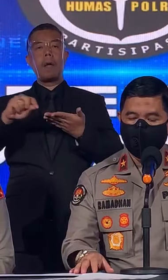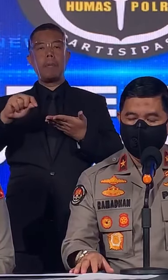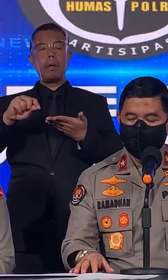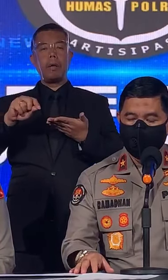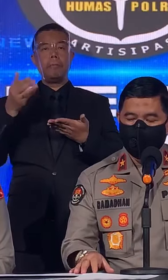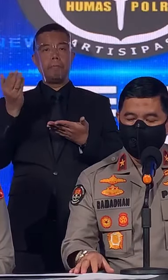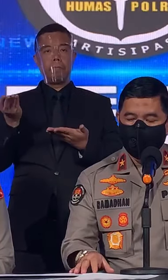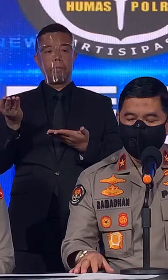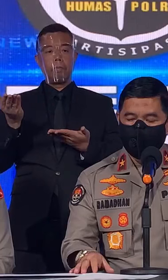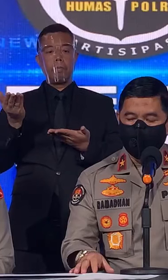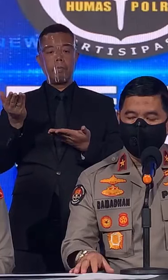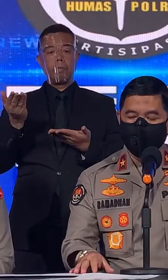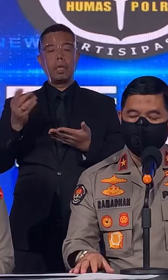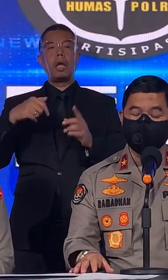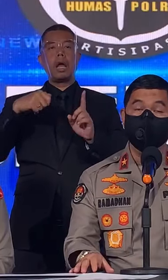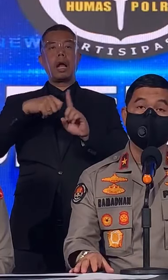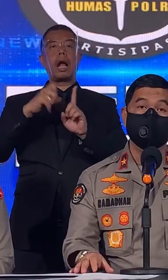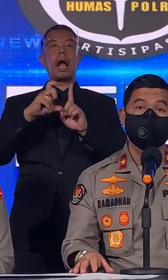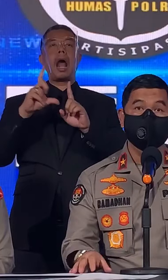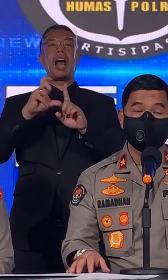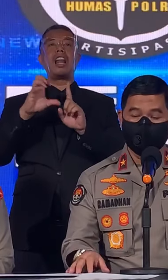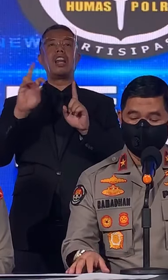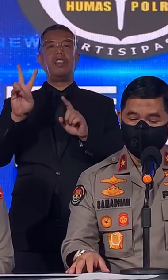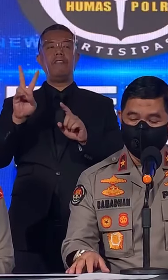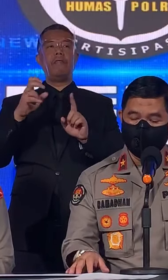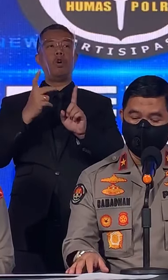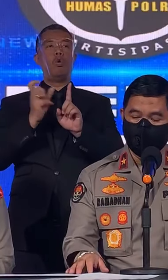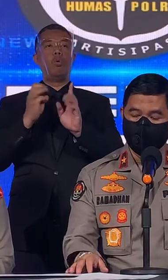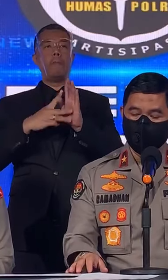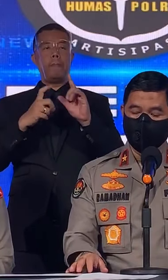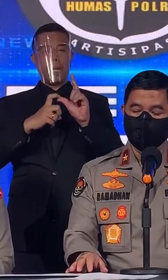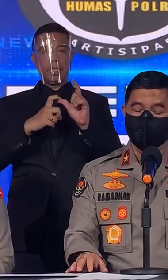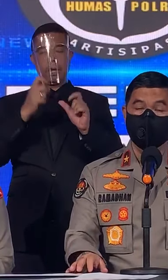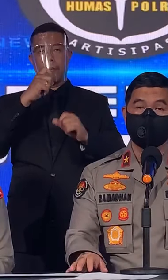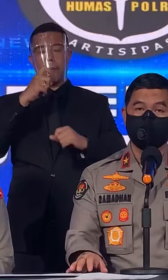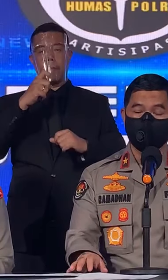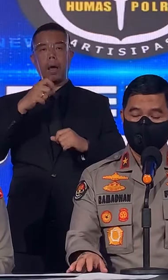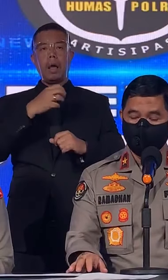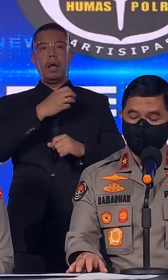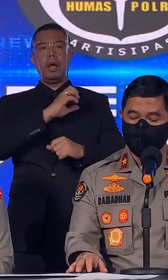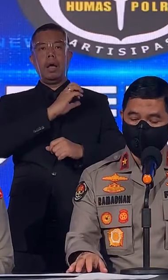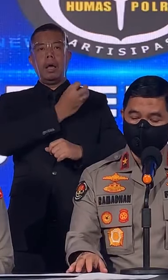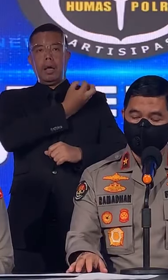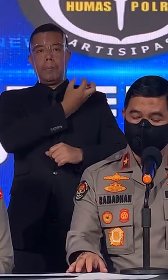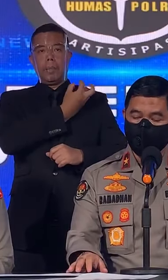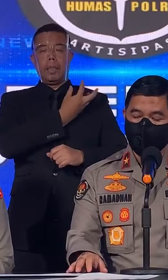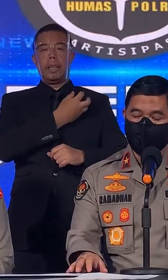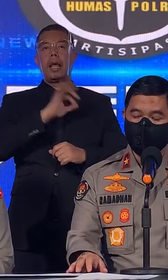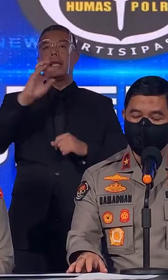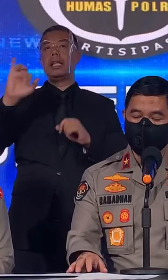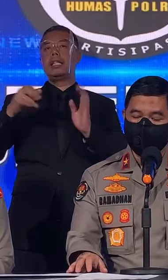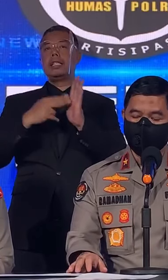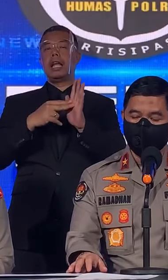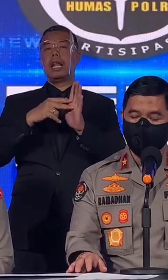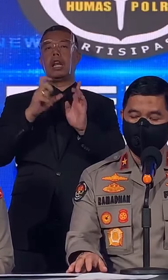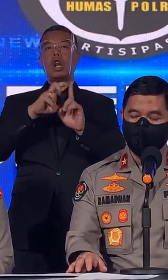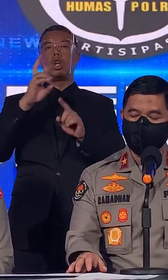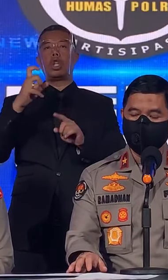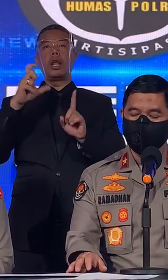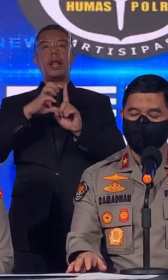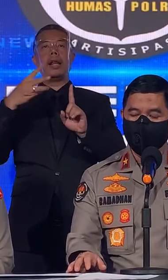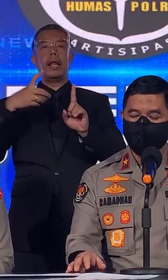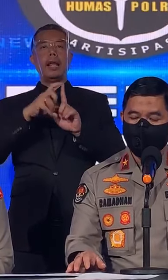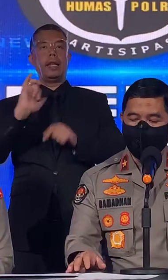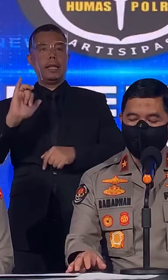Kadib Humas Polri Irjen Polisi Doktor Deddy Prestio